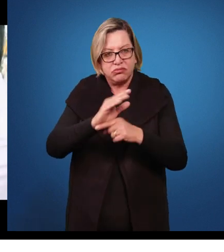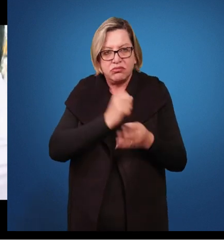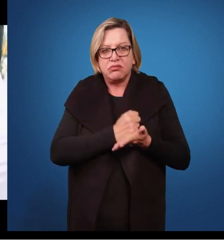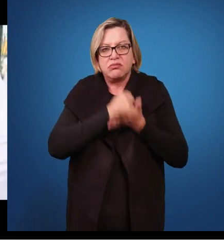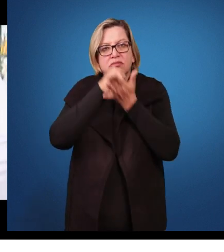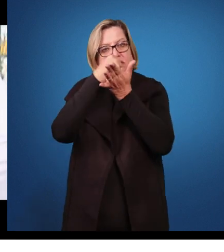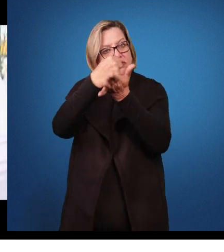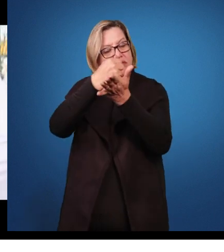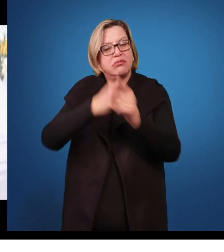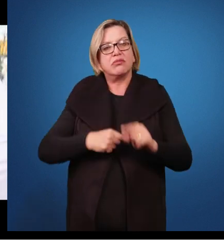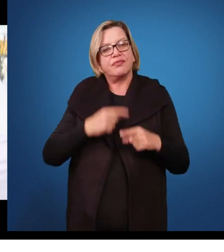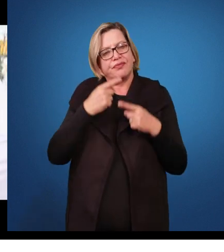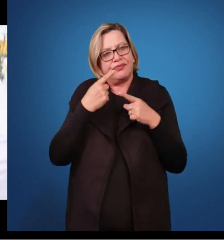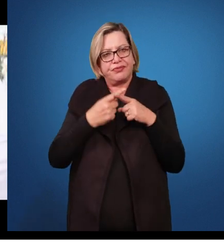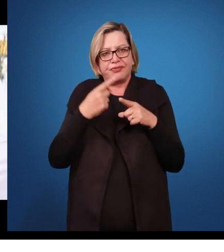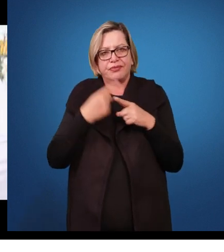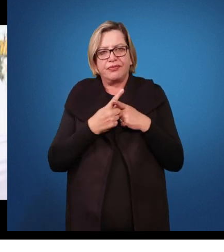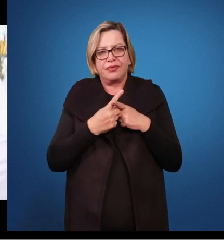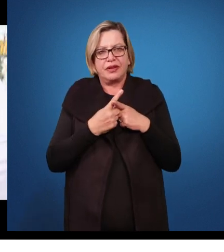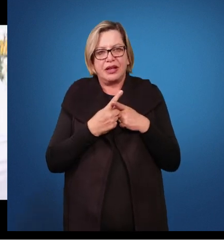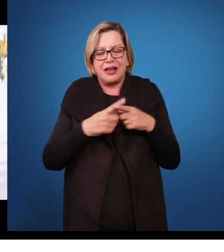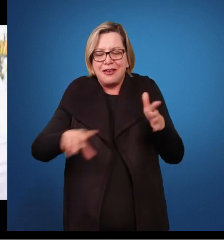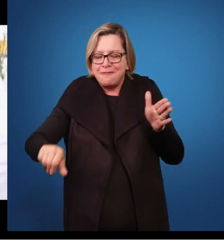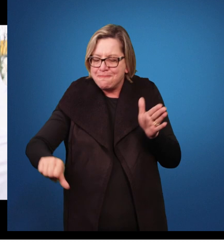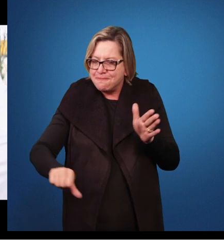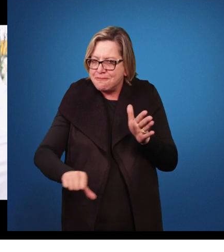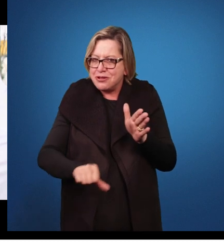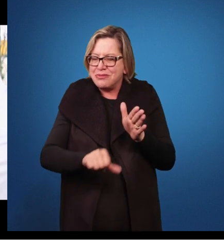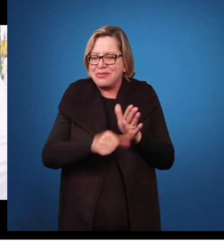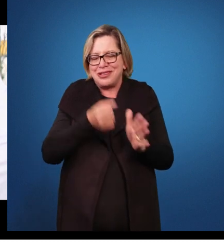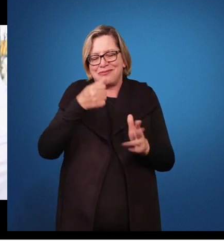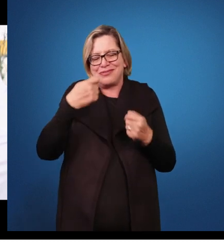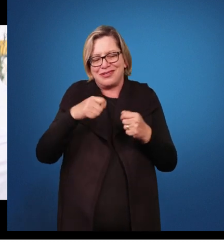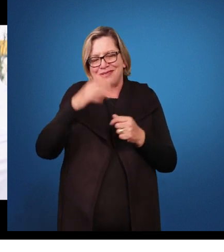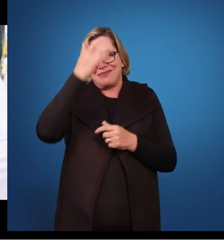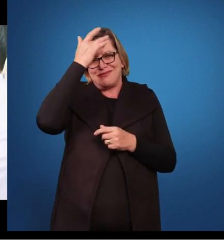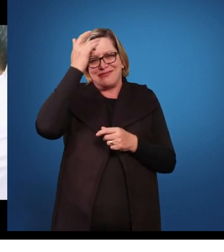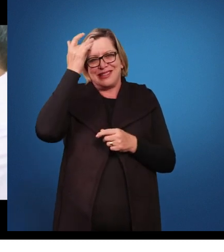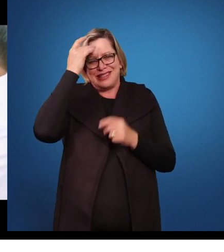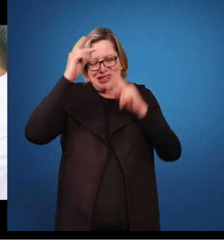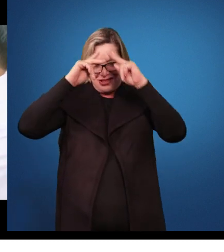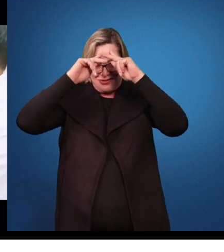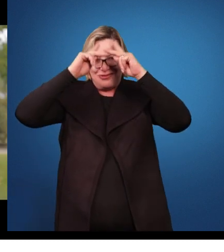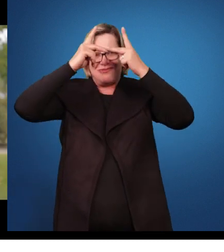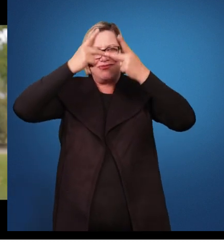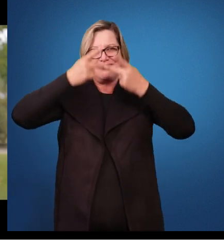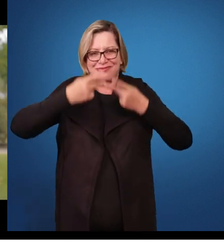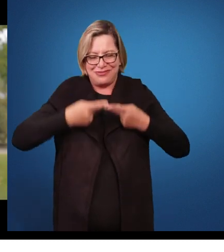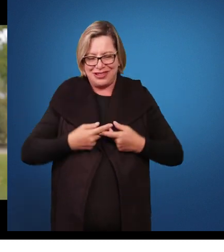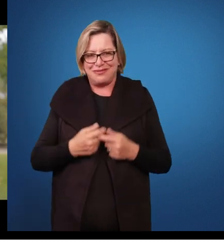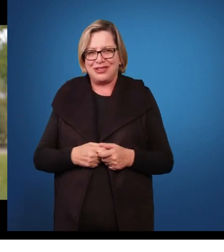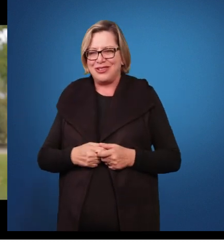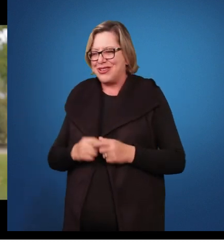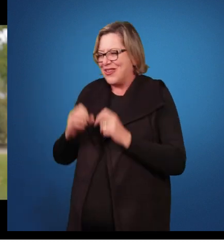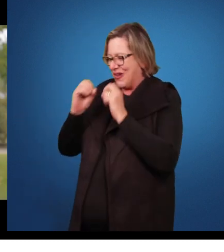Porque, em primeiro lugar, o ser humano. Muito bom. Ok, Carla, muito obrigado pelos